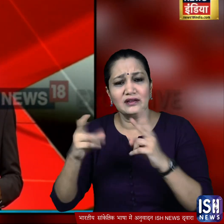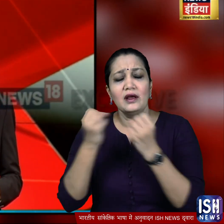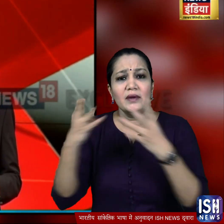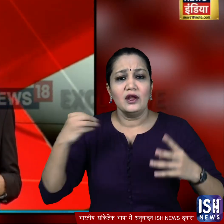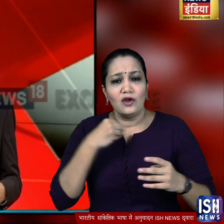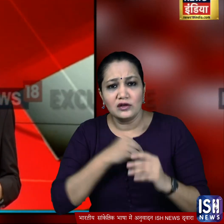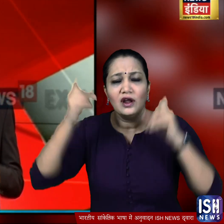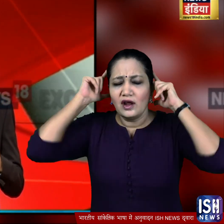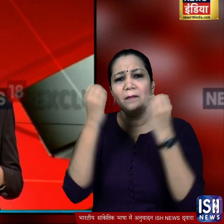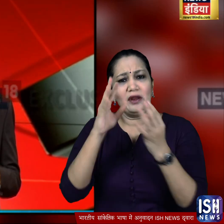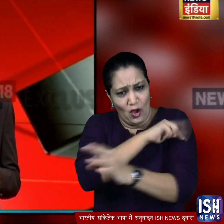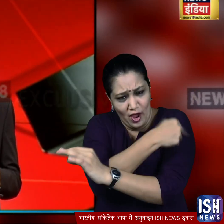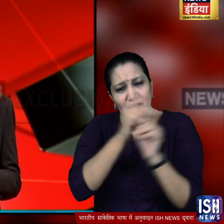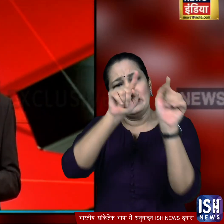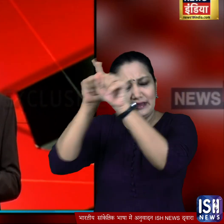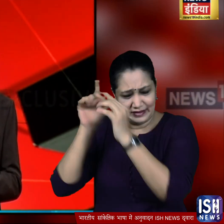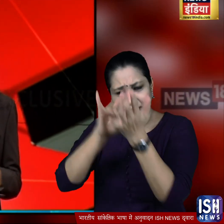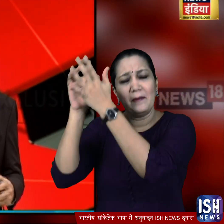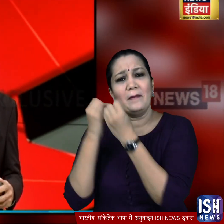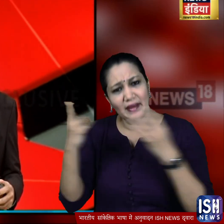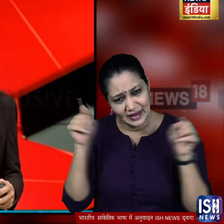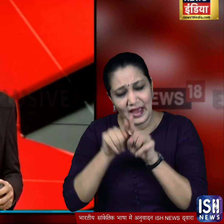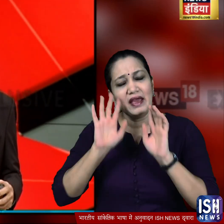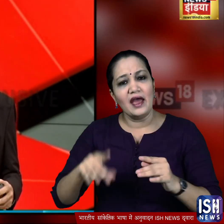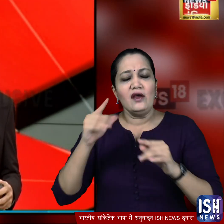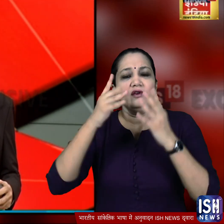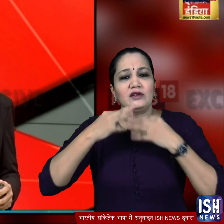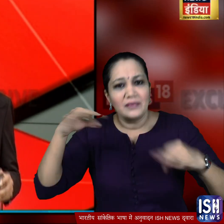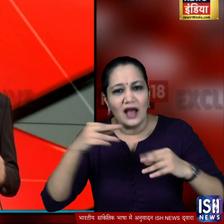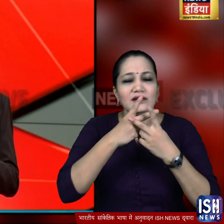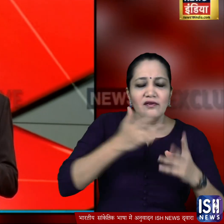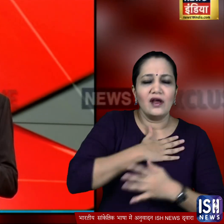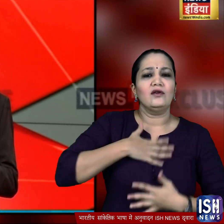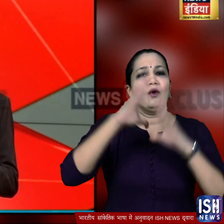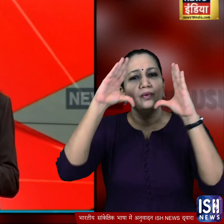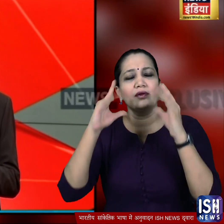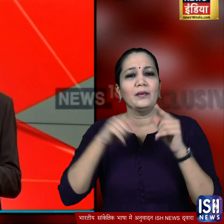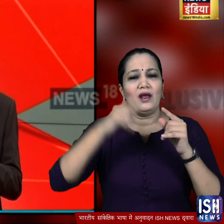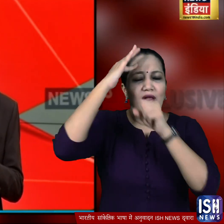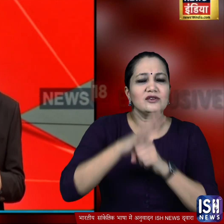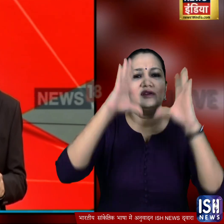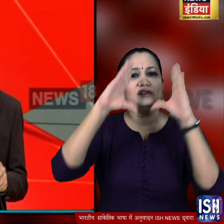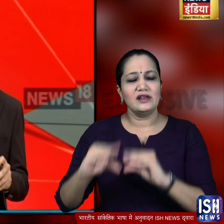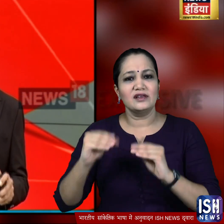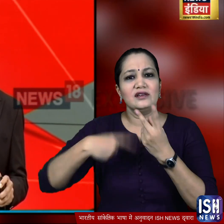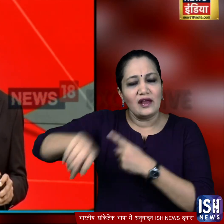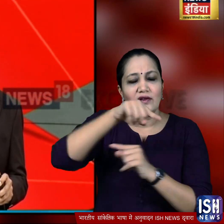आप डॉक्टर और नर्स डांस करके माहौल को हलका फुलका बनाने की कोशिश में जुटे हैं क्योंकि महामारी से लणने के लिए मरीजों और स्वास्तकर्मियों